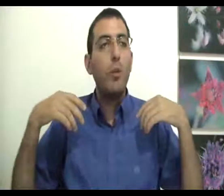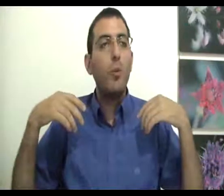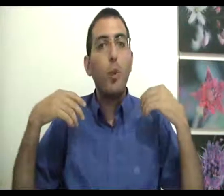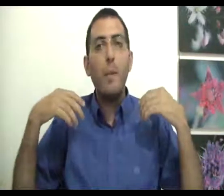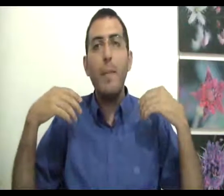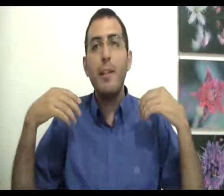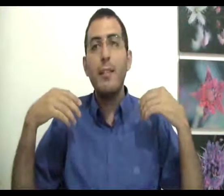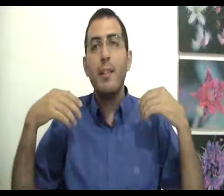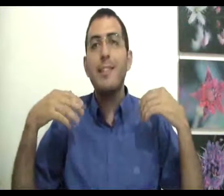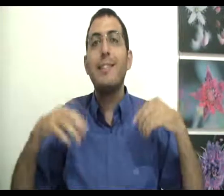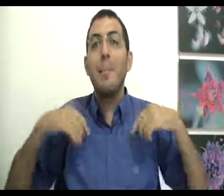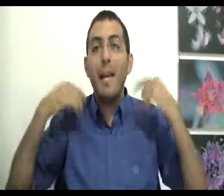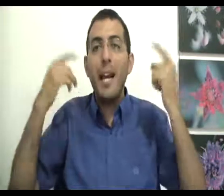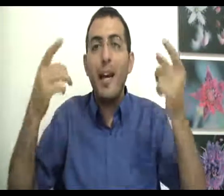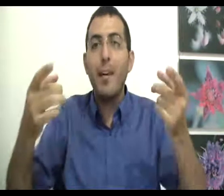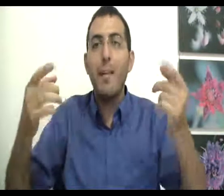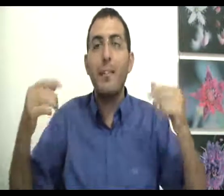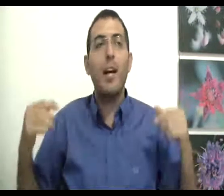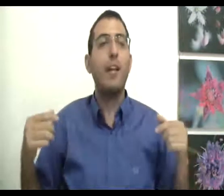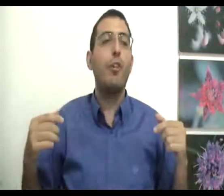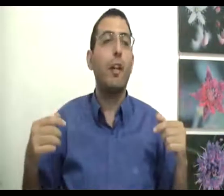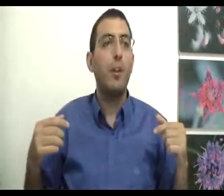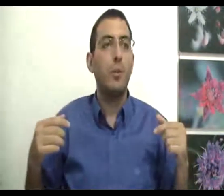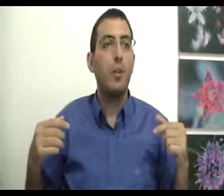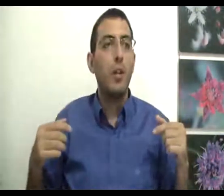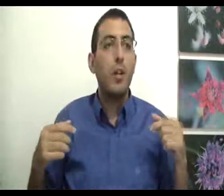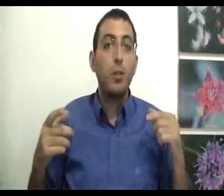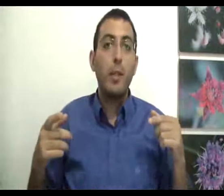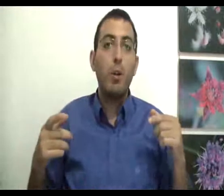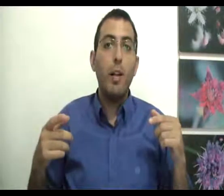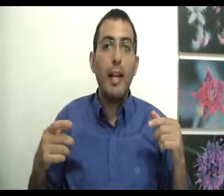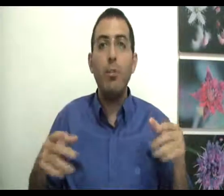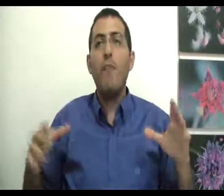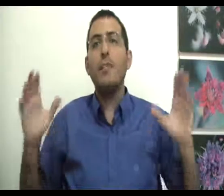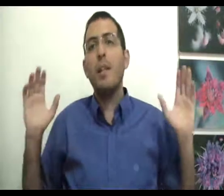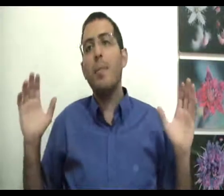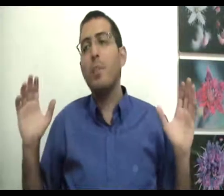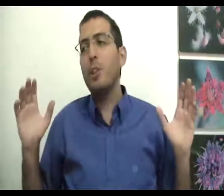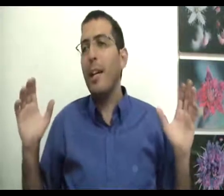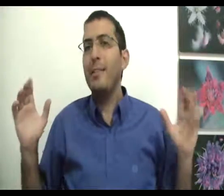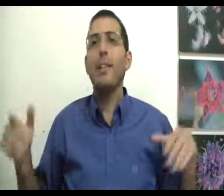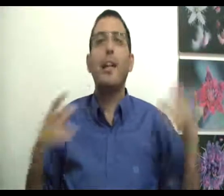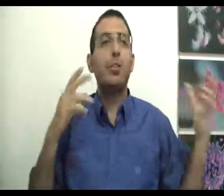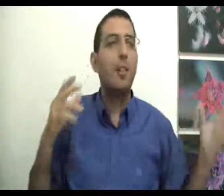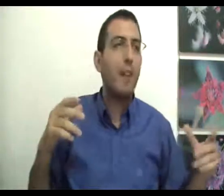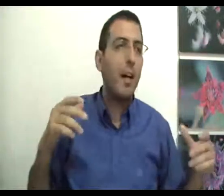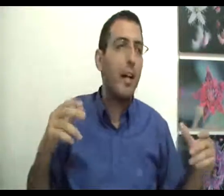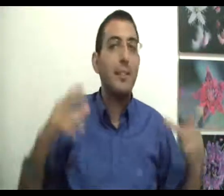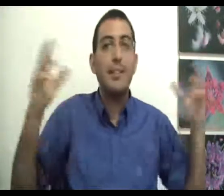הוא לא באמת שמח מה הדבר הרע שקרה לו זאת אומרת הוא יכול להגיד טוב אז אני מתפשר אז אני אחשוב על דבר אחר אז אני אעשה